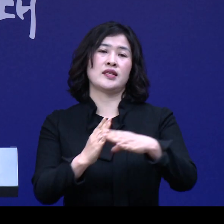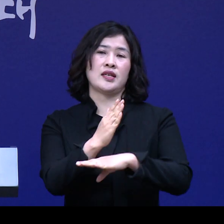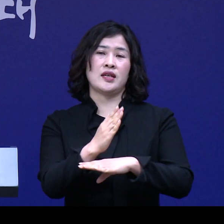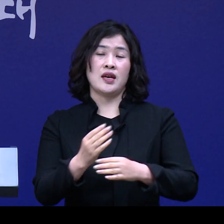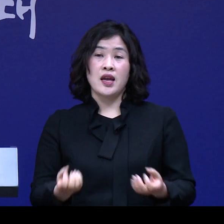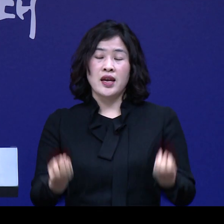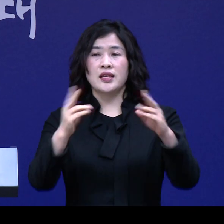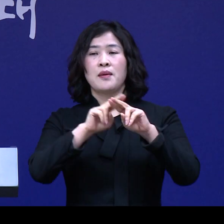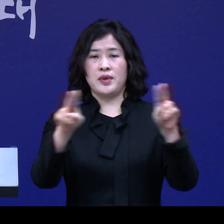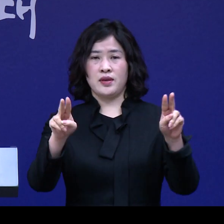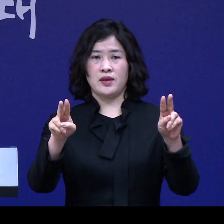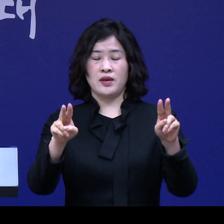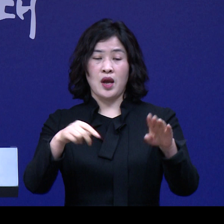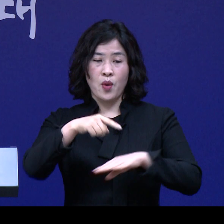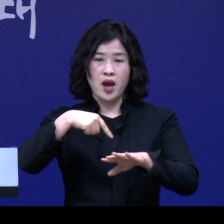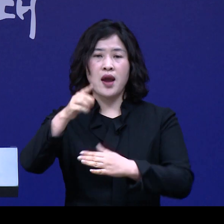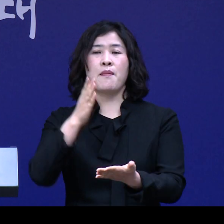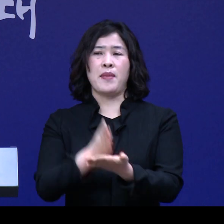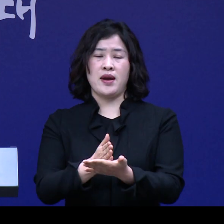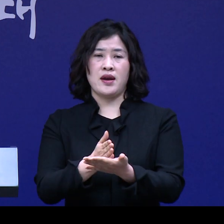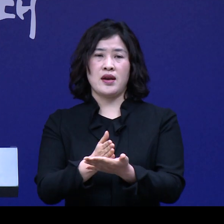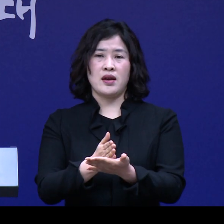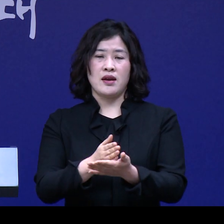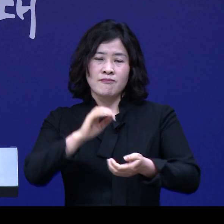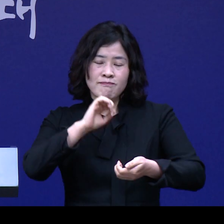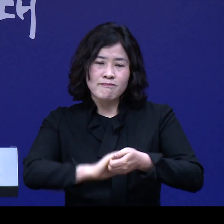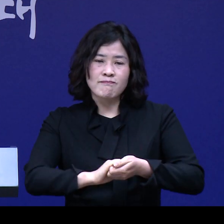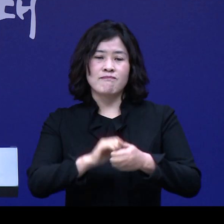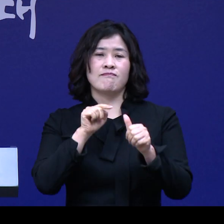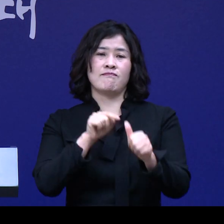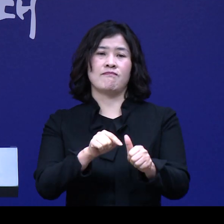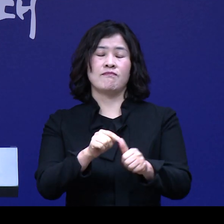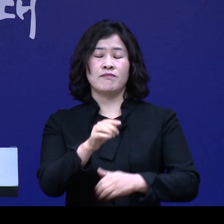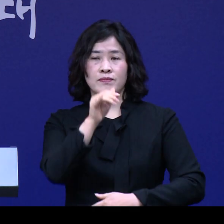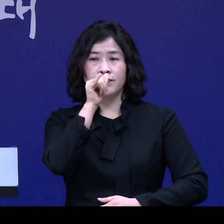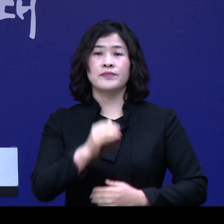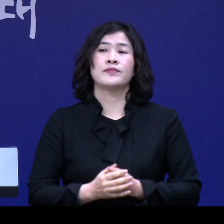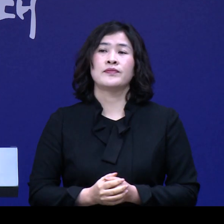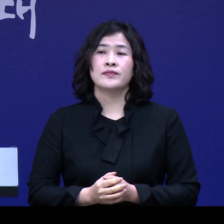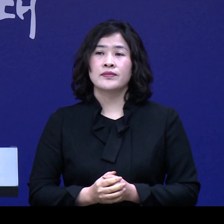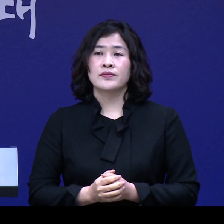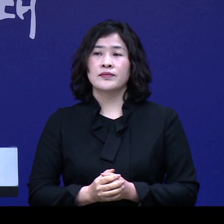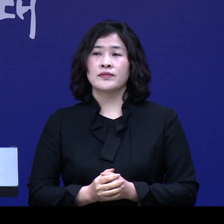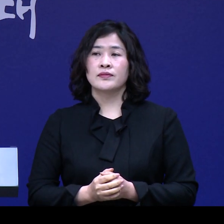행사 취소, 외출 자제 등의 제한 조치가 취해지고 있습니다.